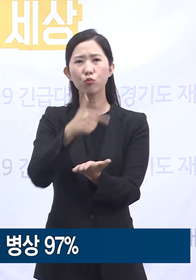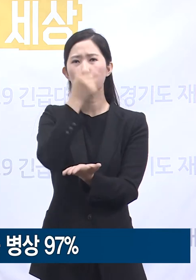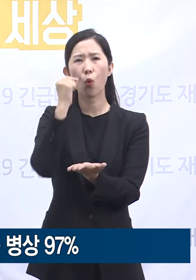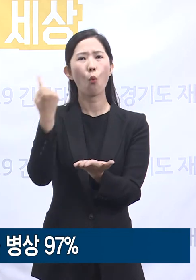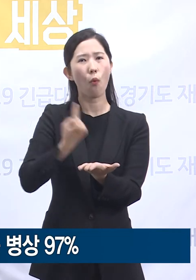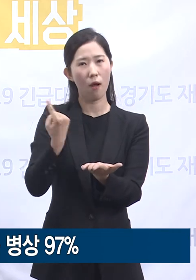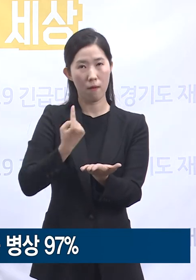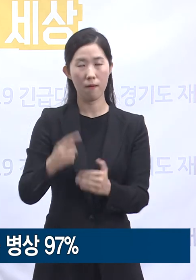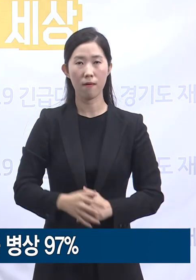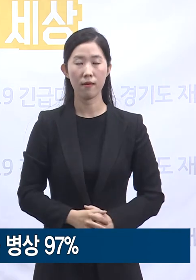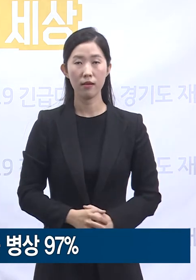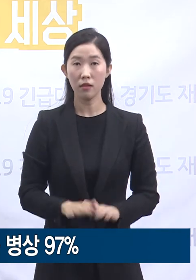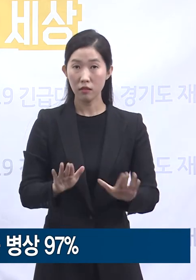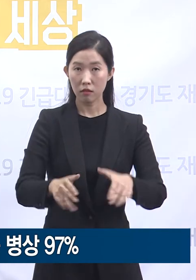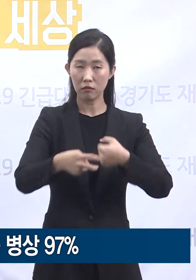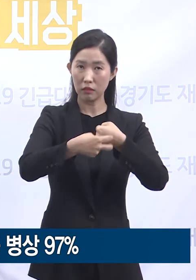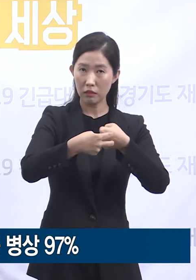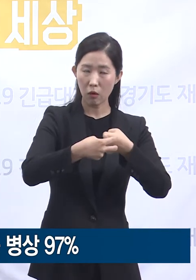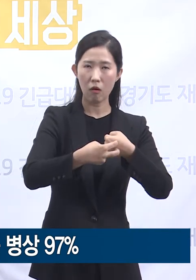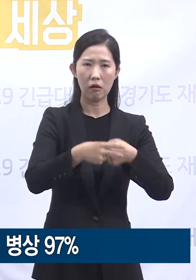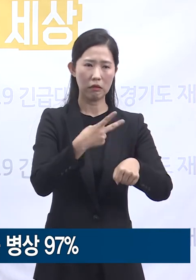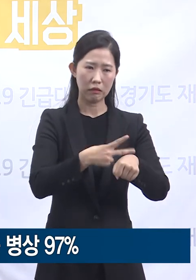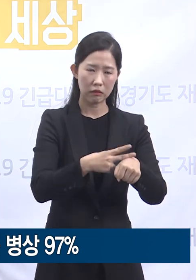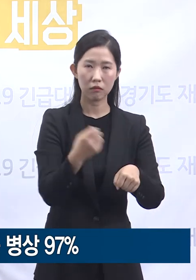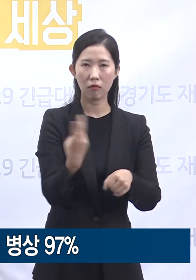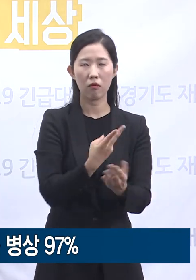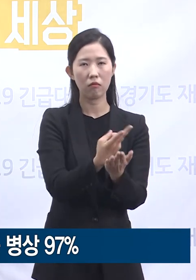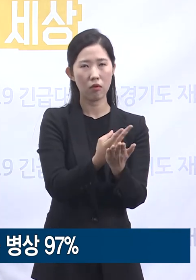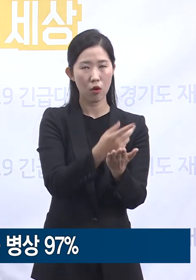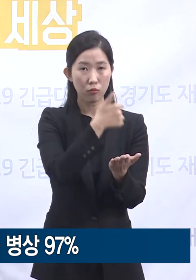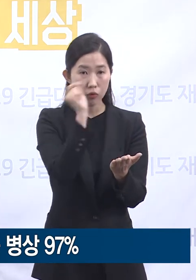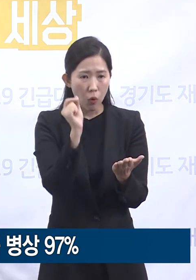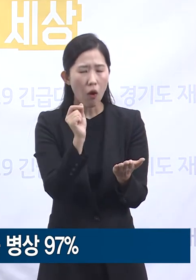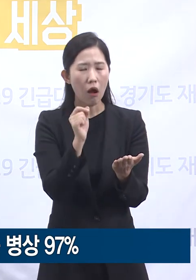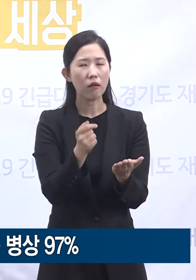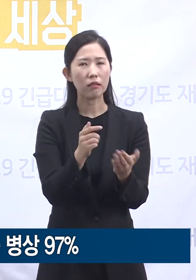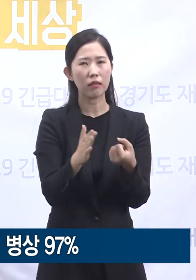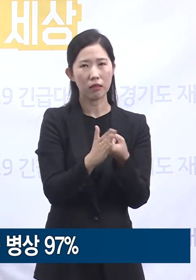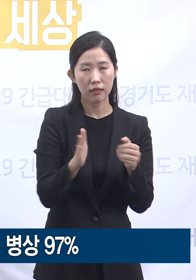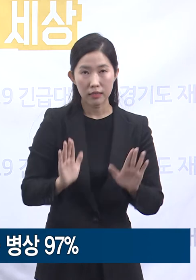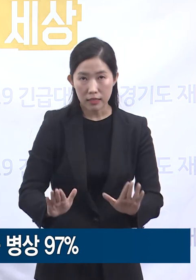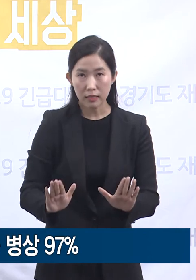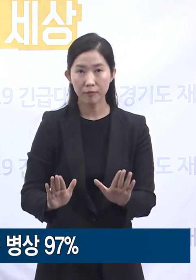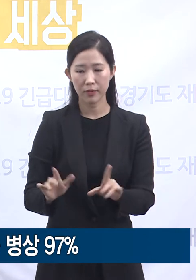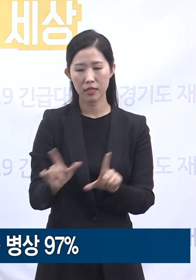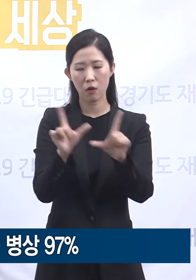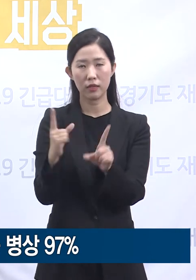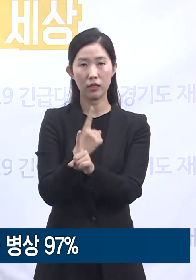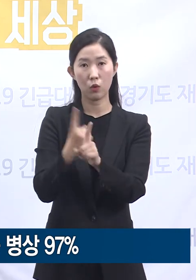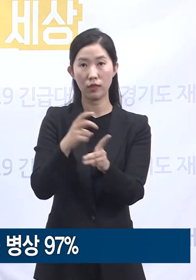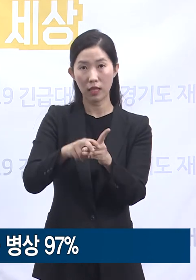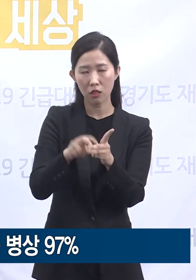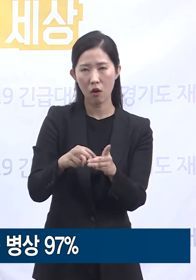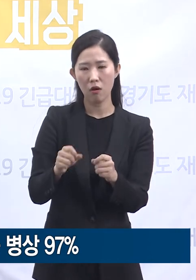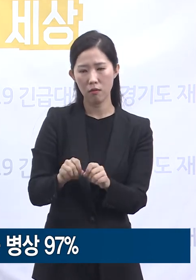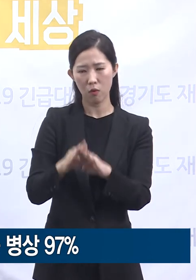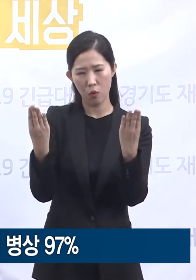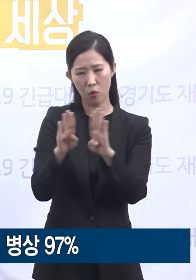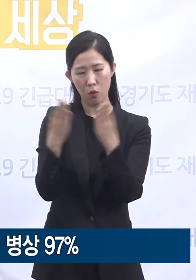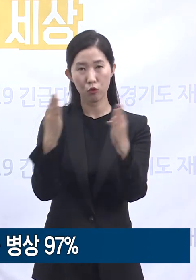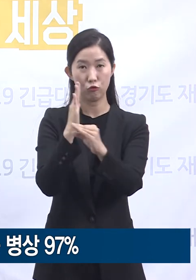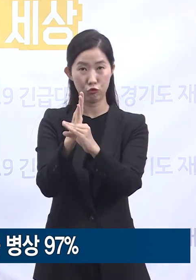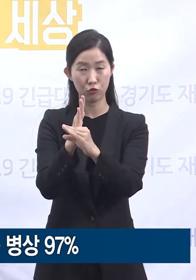부족한 의료기관 병상 자원을 대체하기 위해 생활치료센터를 급속히 눌리고 있습니다. 그 결과 대기자